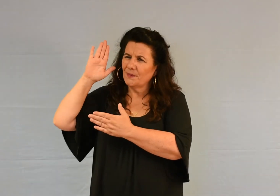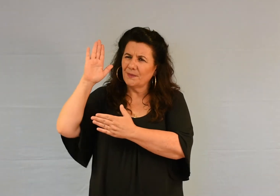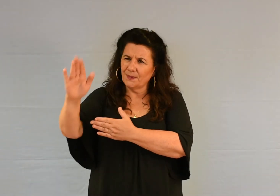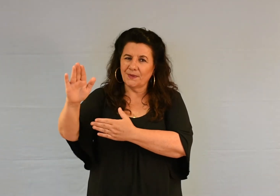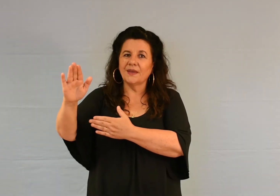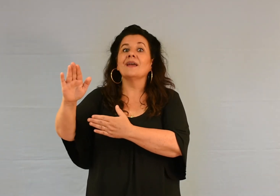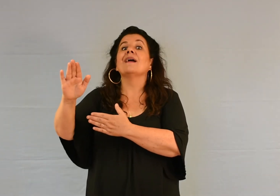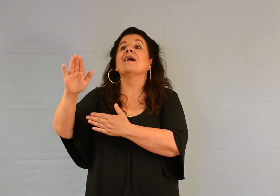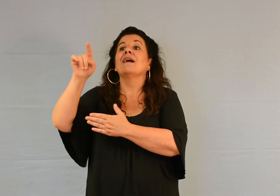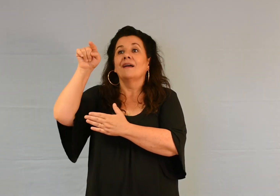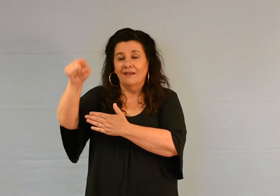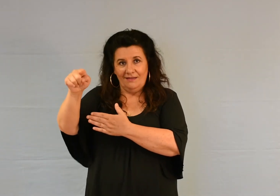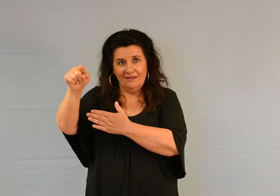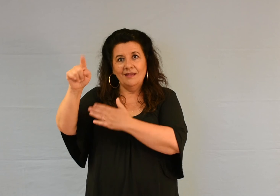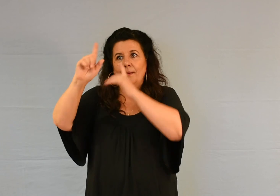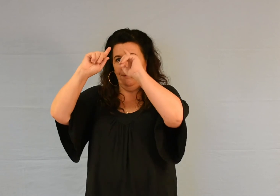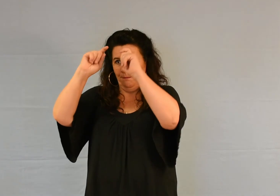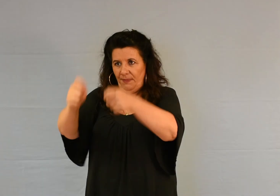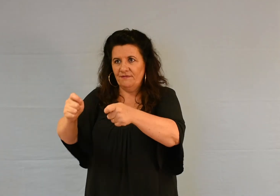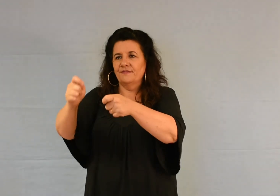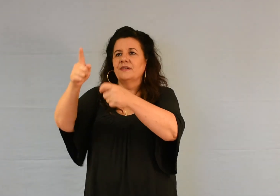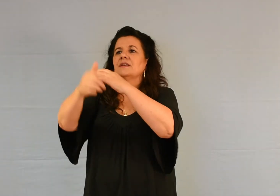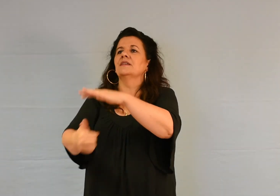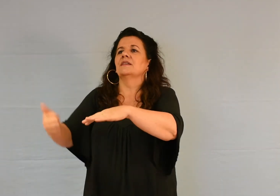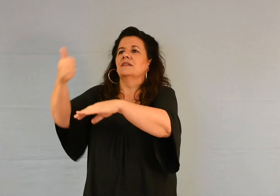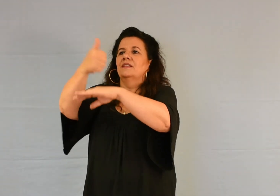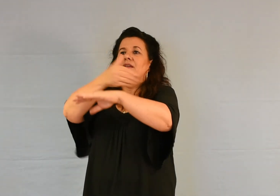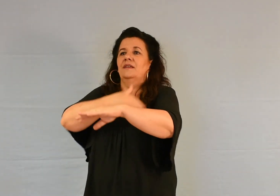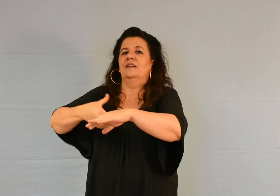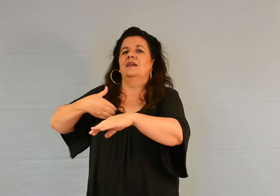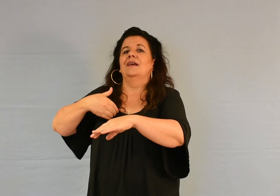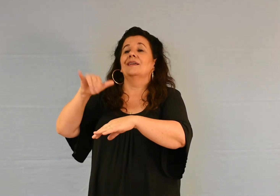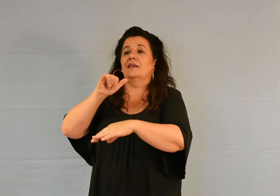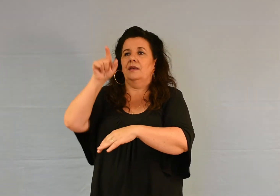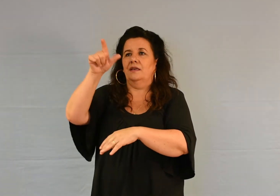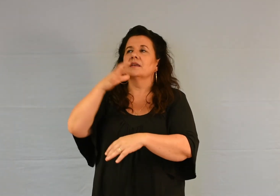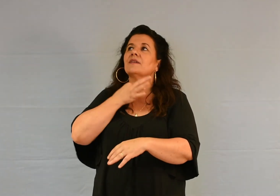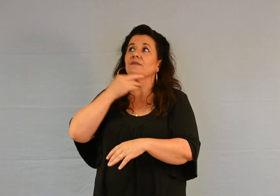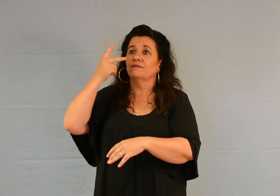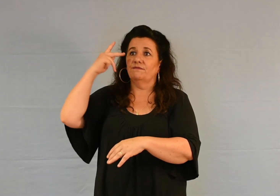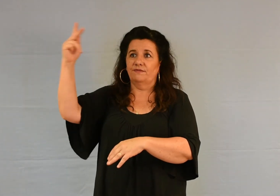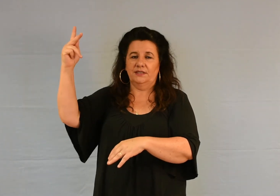établit comme grand prêtre le Fils conduit pour l'éternité à sa perfection.